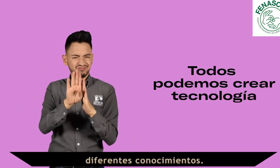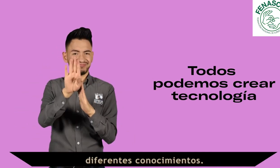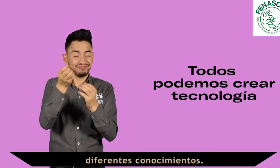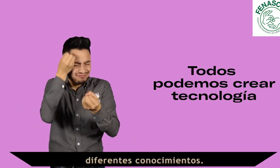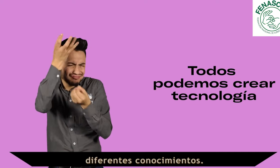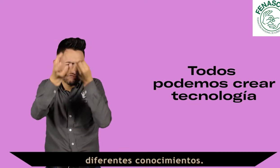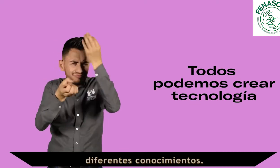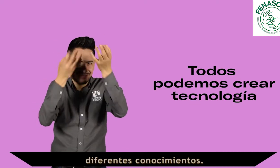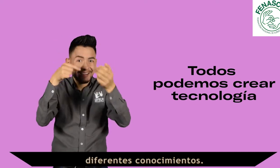diferentes conocimientos.